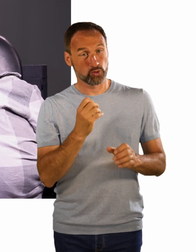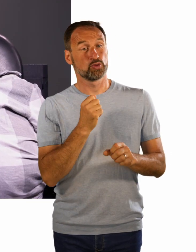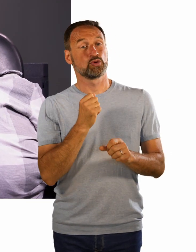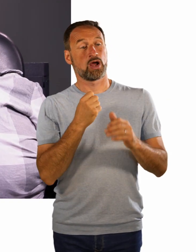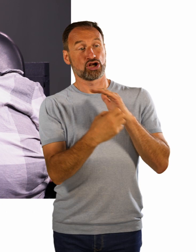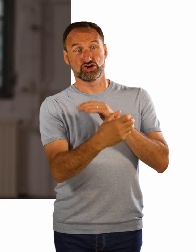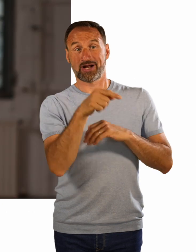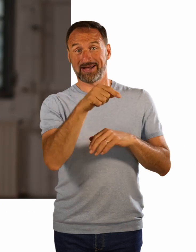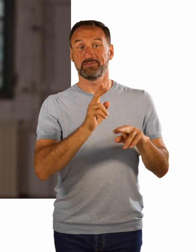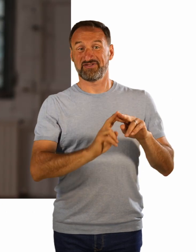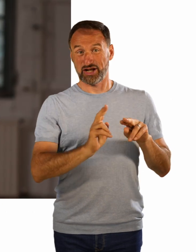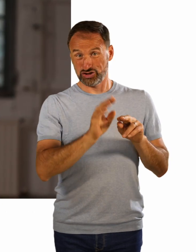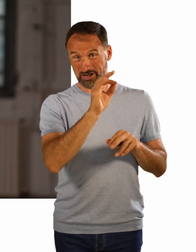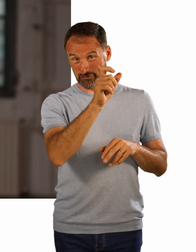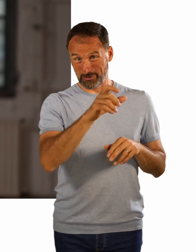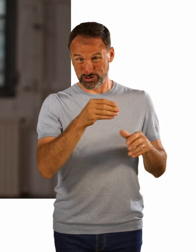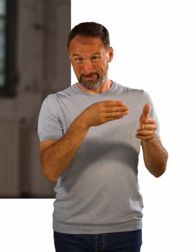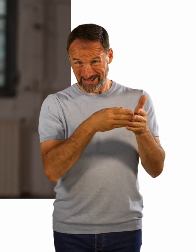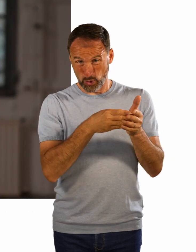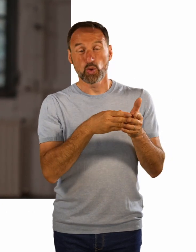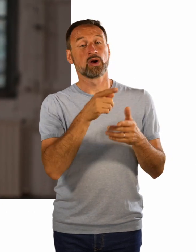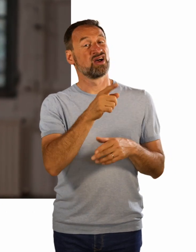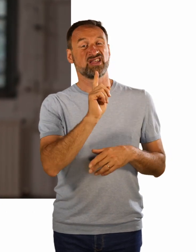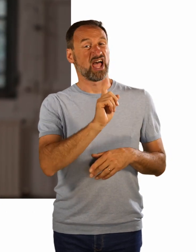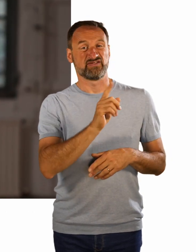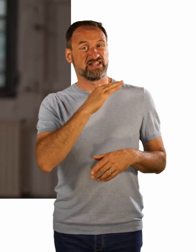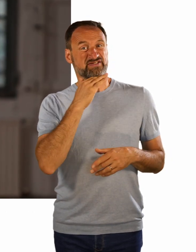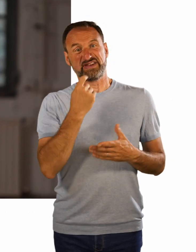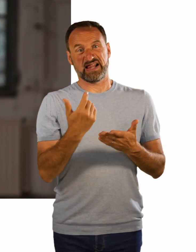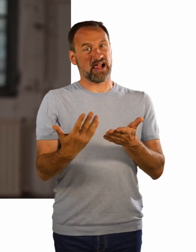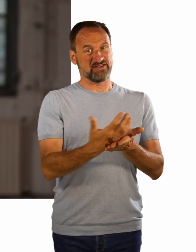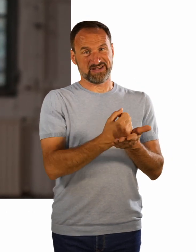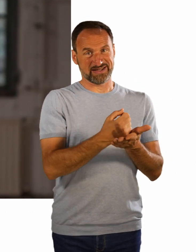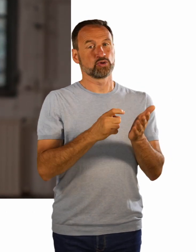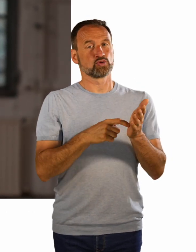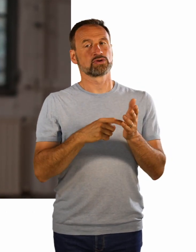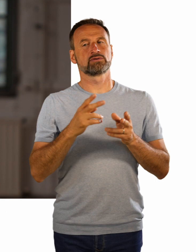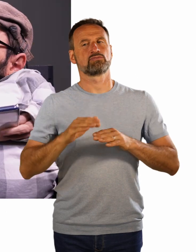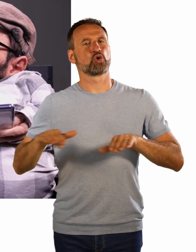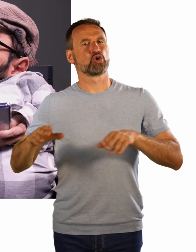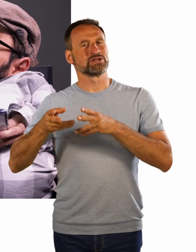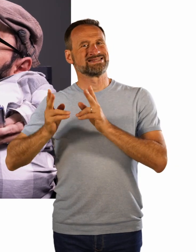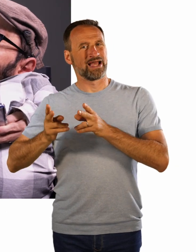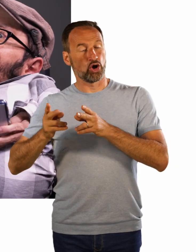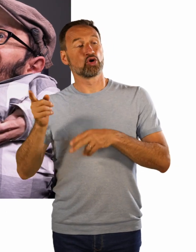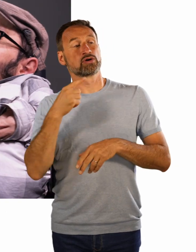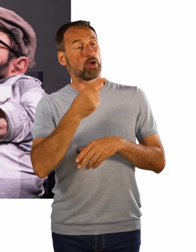verdienen darf, weil sonst die Grundsicherung sagt, ja, wenn ihr mehr Geld verdient, dann ziehen wir euch hier wiederum was ab.